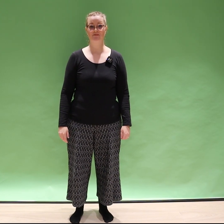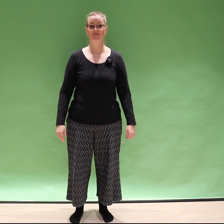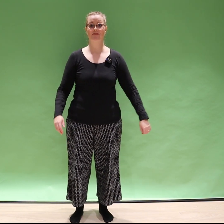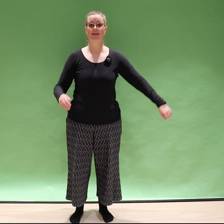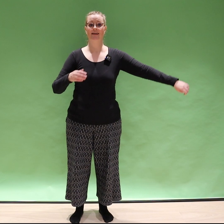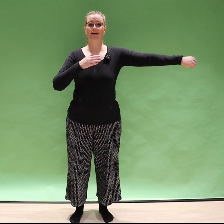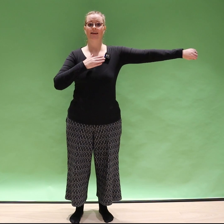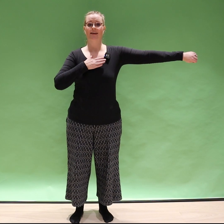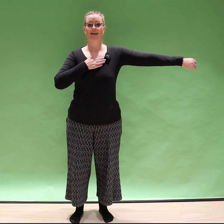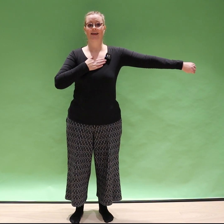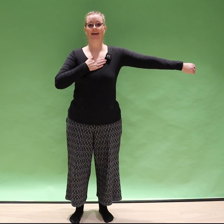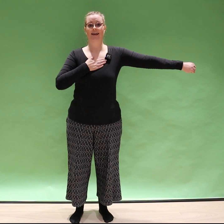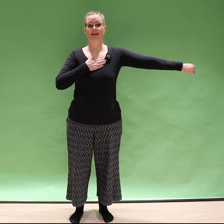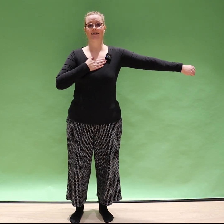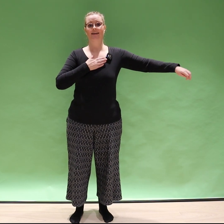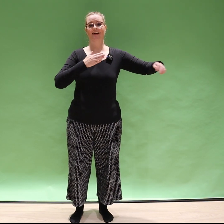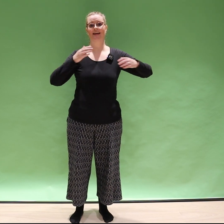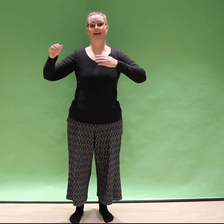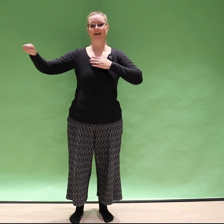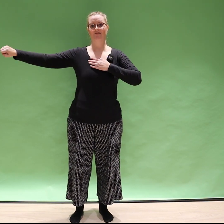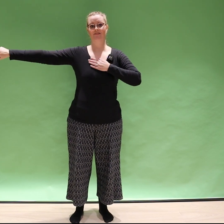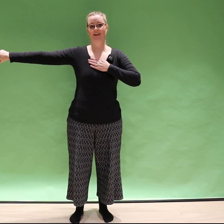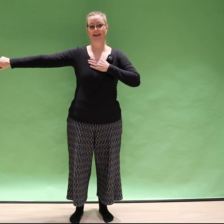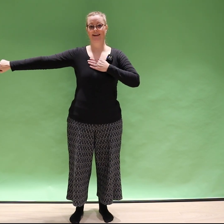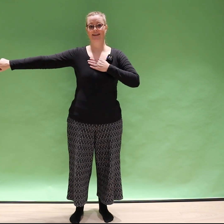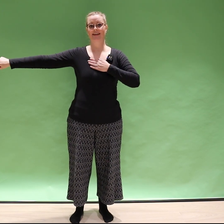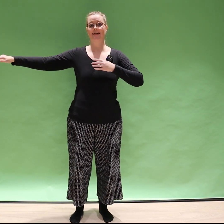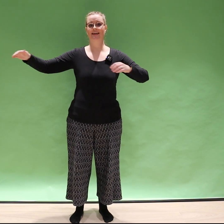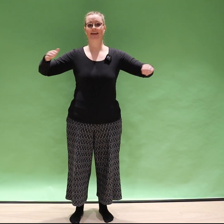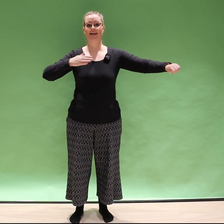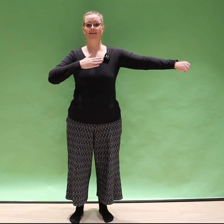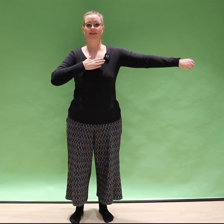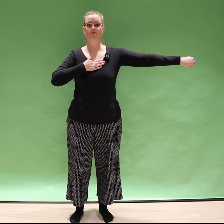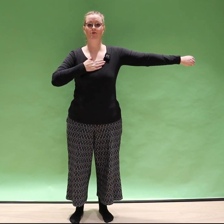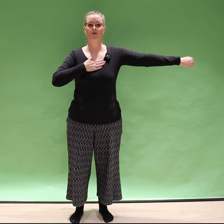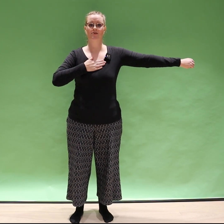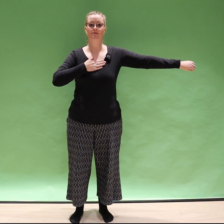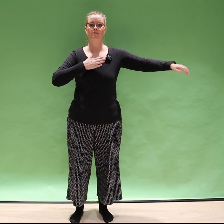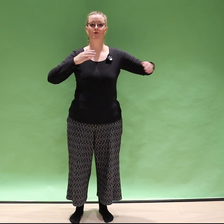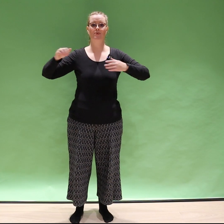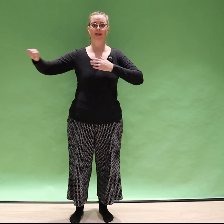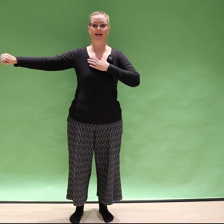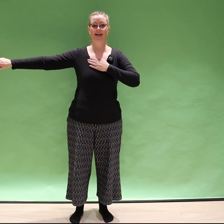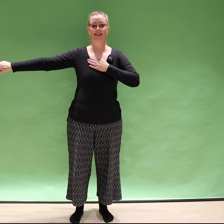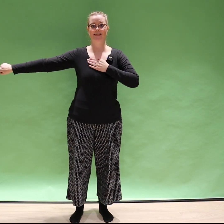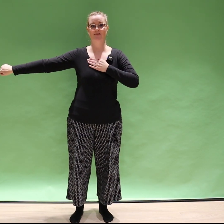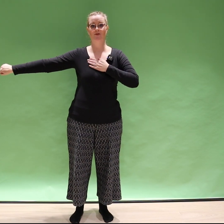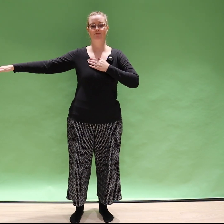Eli edelleen viedään aina vuoron perään kättä sivulle